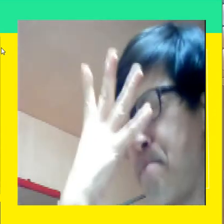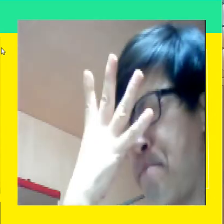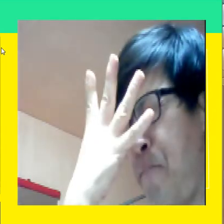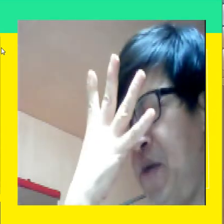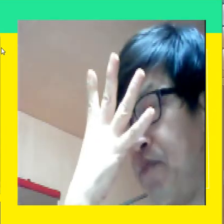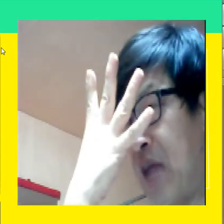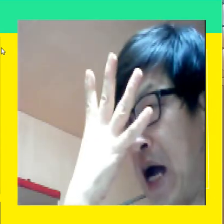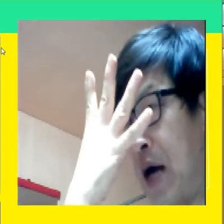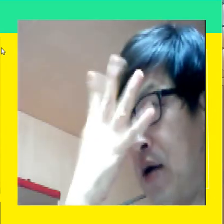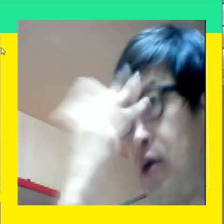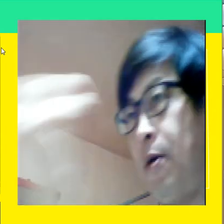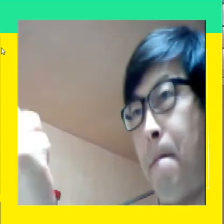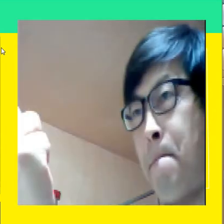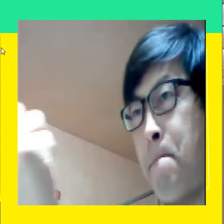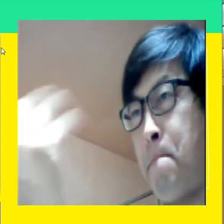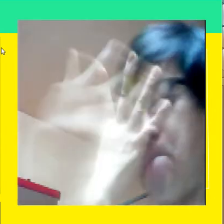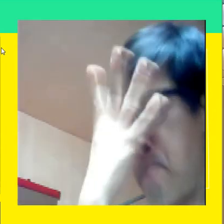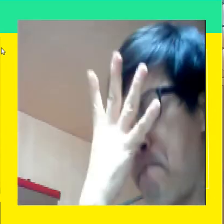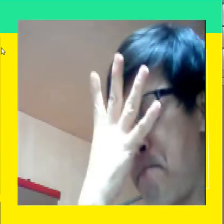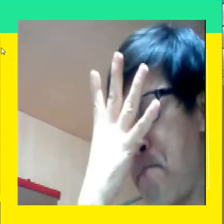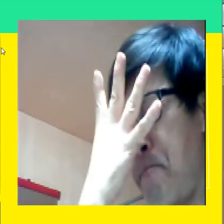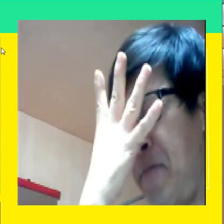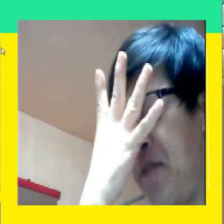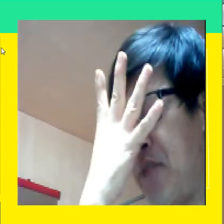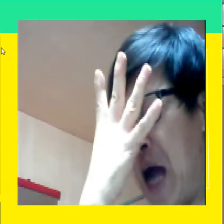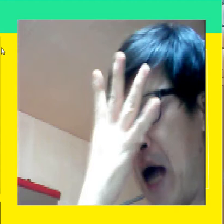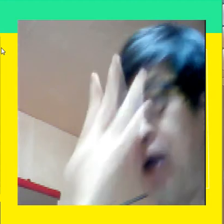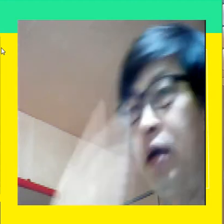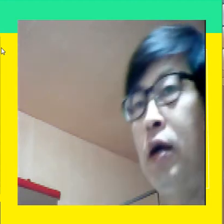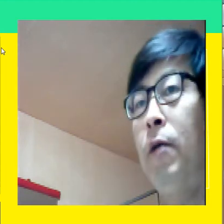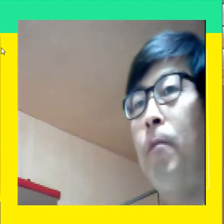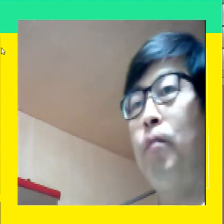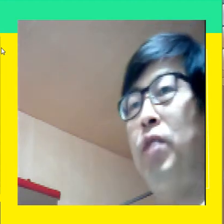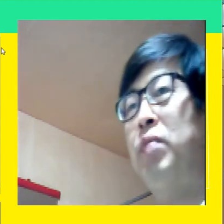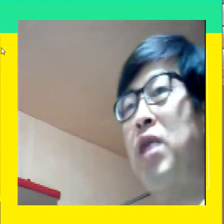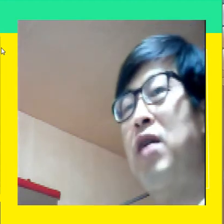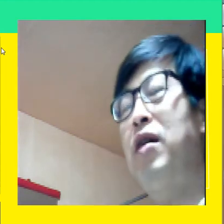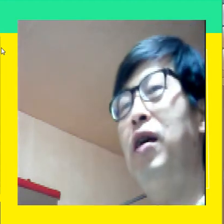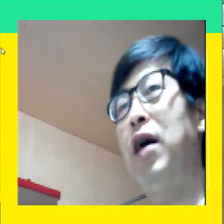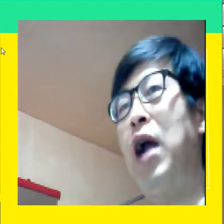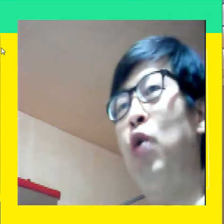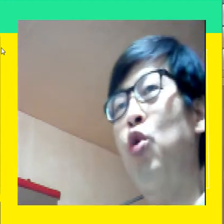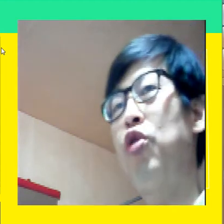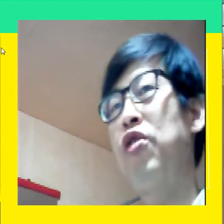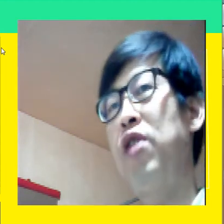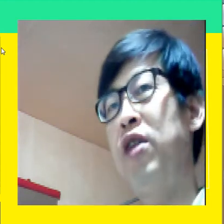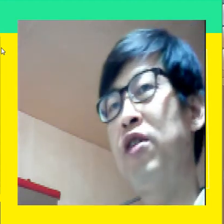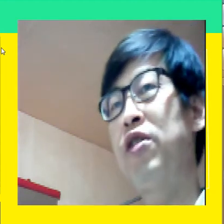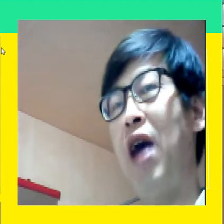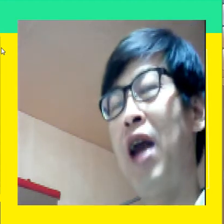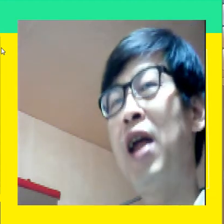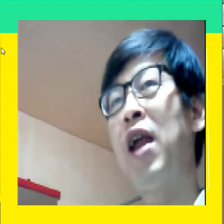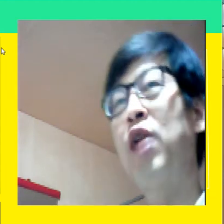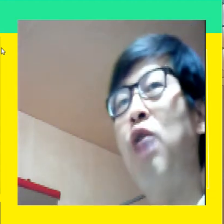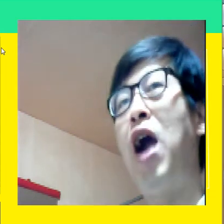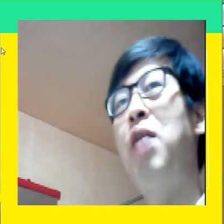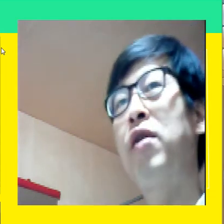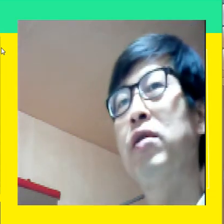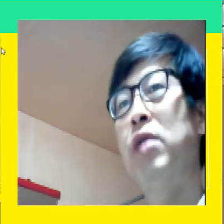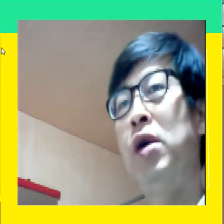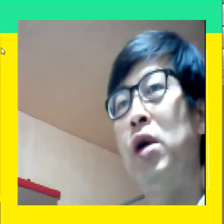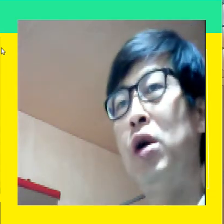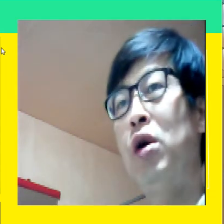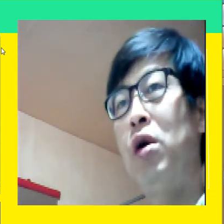밉다. 밉다. 밉다를 알고 있으든 하나라도